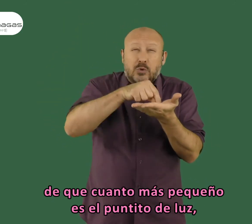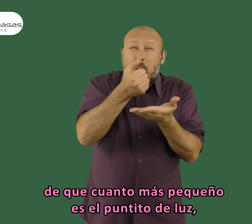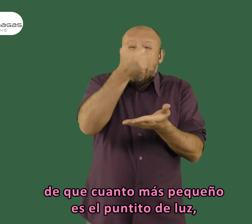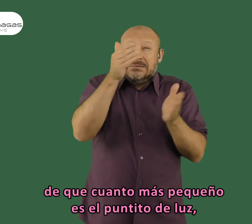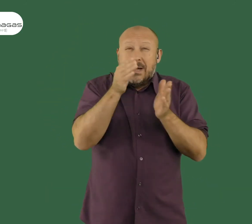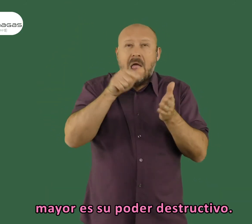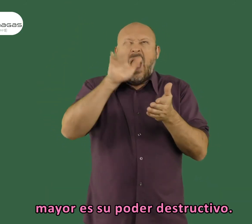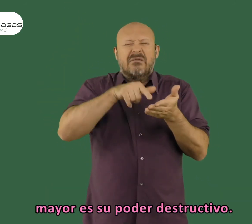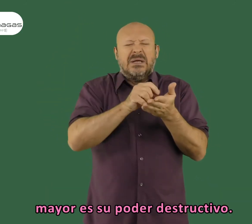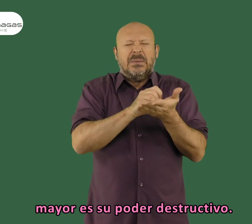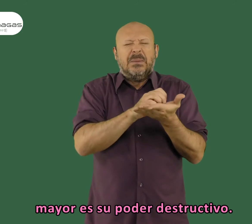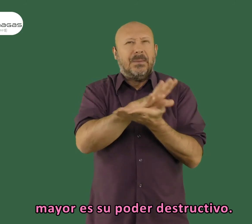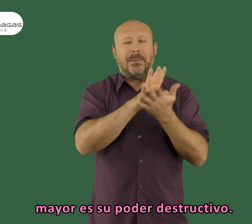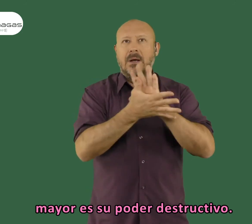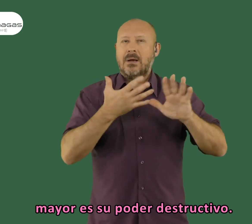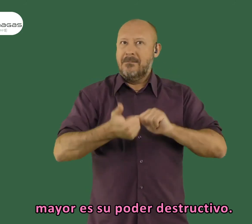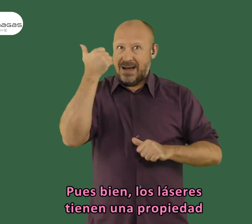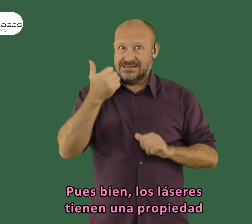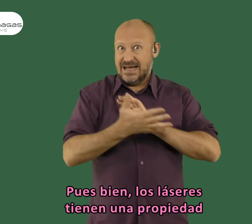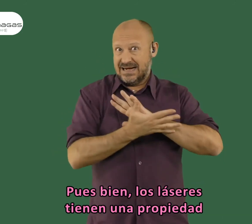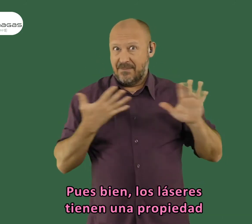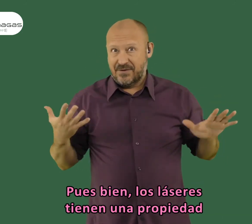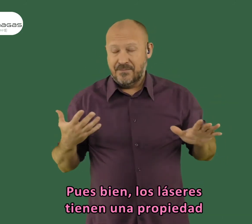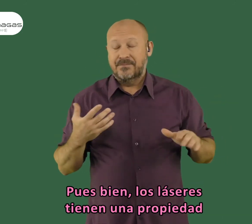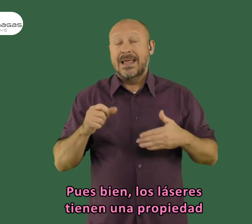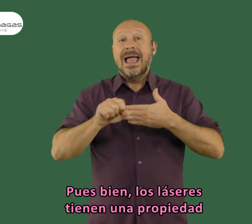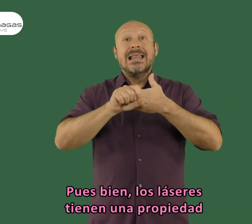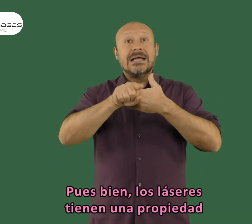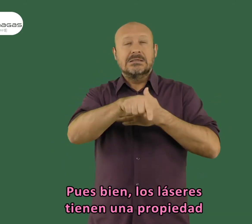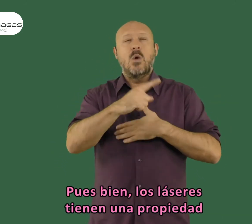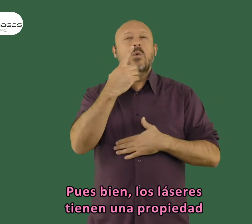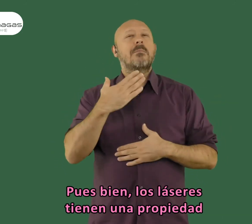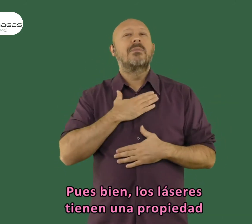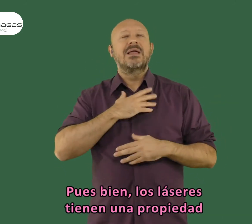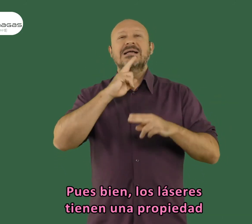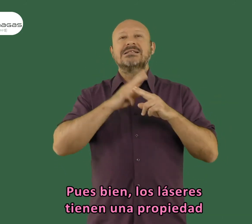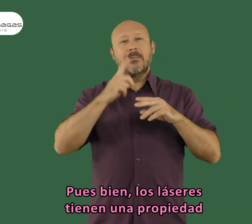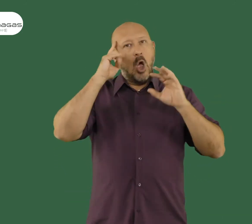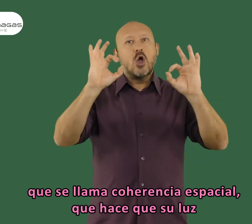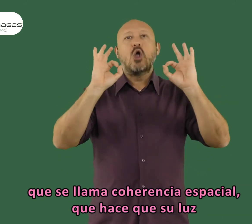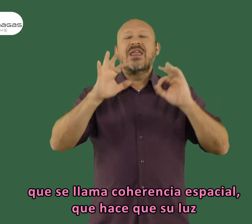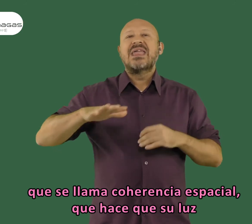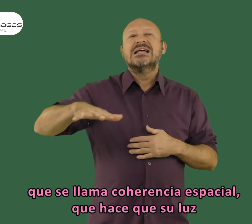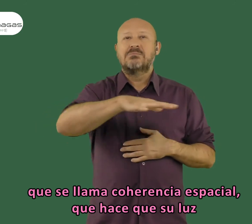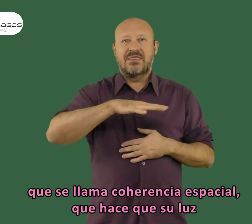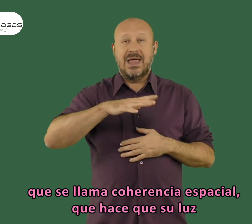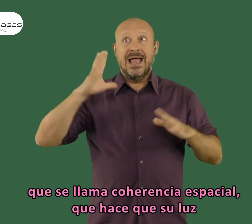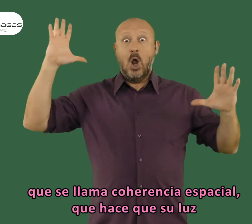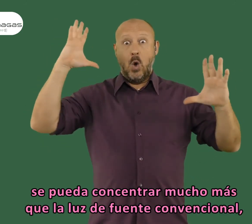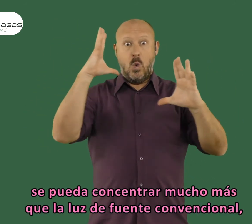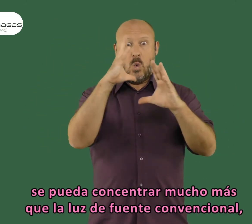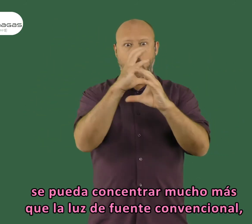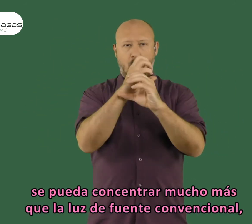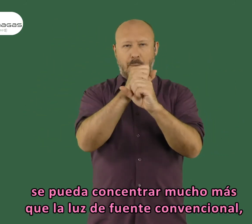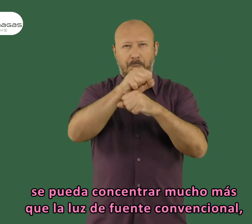pequeño es el ponchito de luz, mayor es su poder destructivo. Pues bien, los láseres tienen una propiedad que se llama coherencia espacial